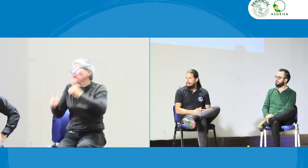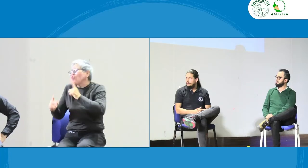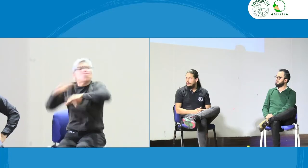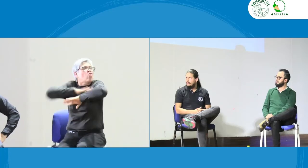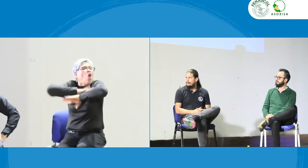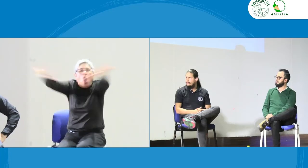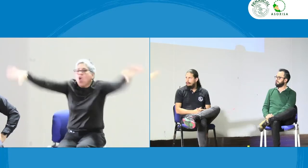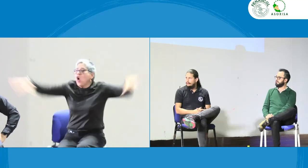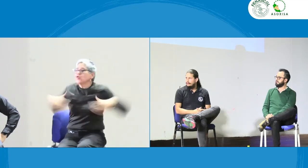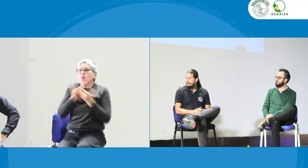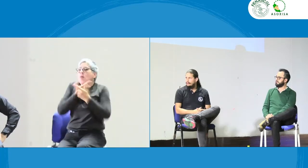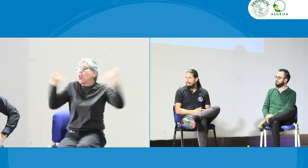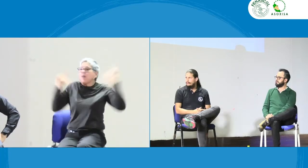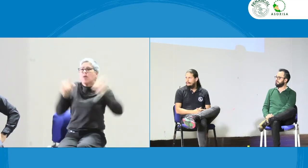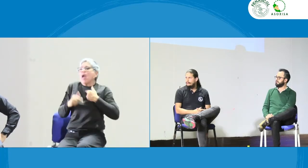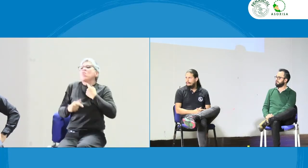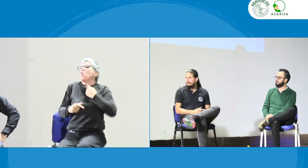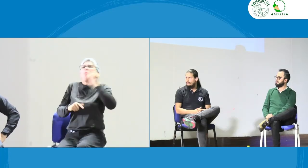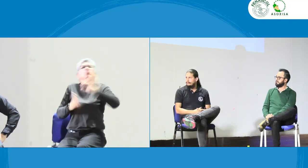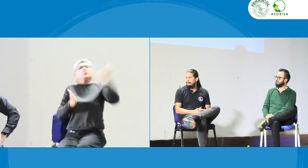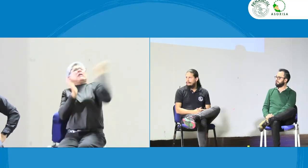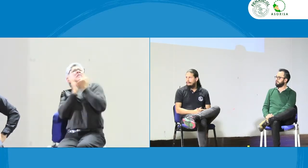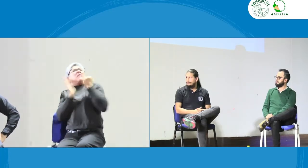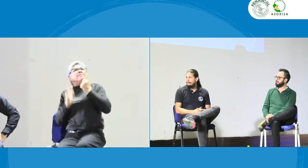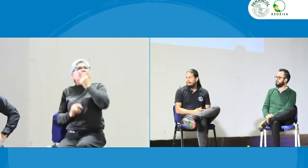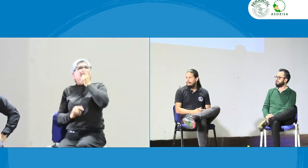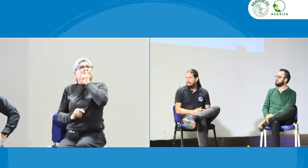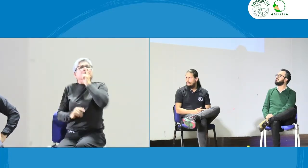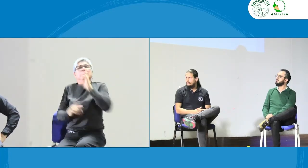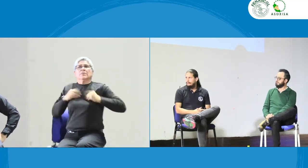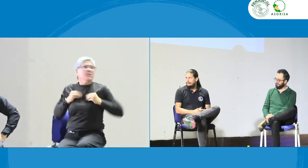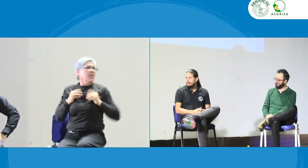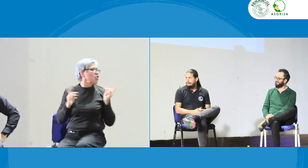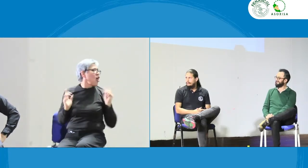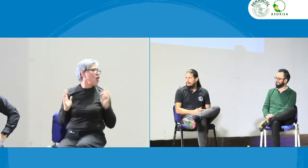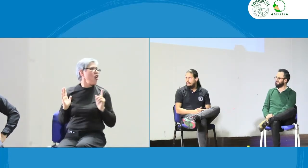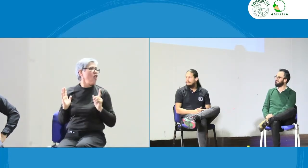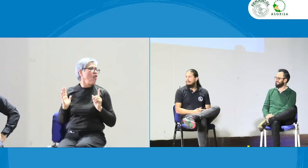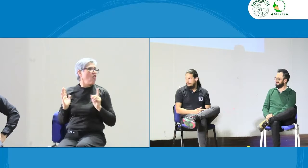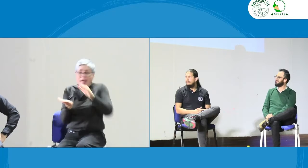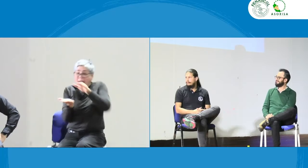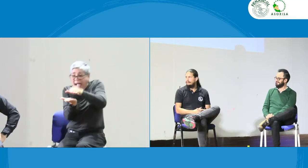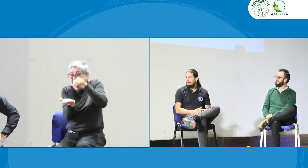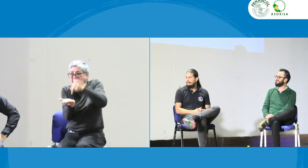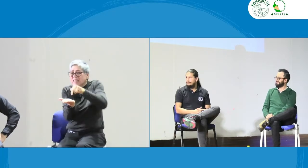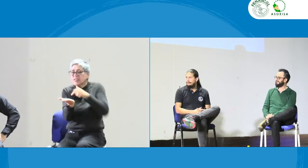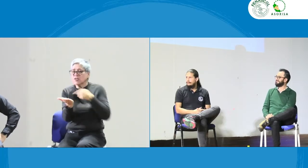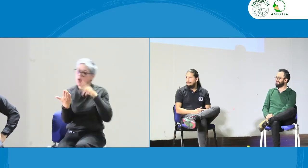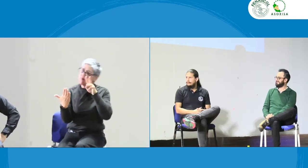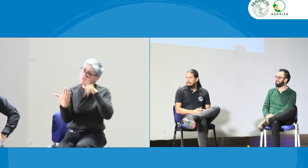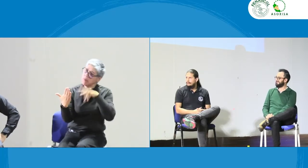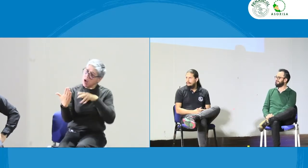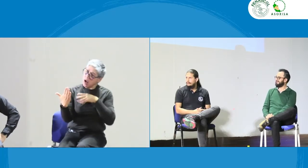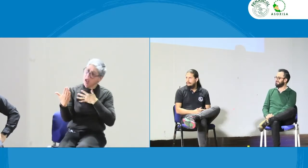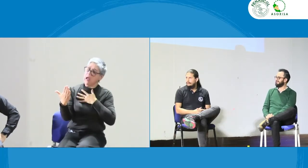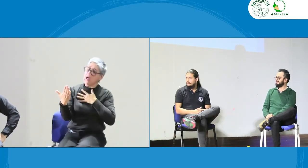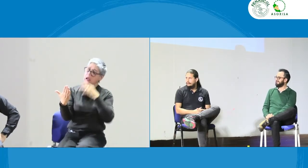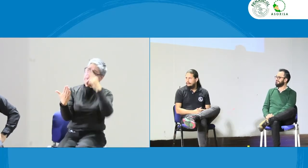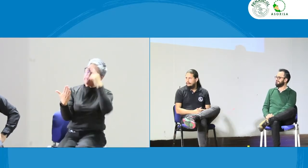los intérpretes, tanto sordos como oyentes, o sea, no pueden simplemente asumir un código o una imposición del mismo que los que